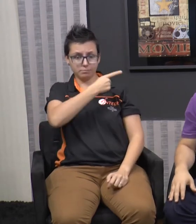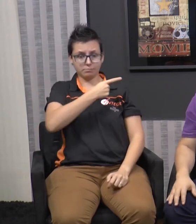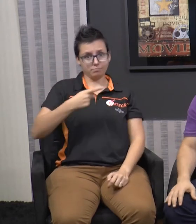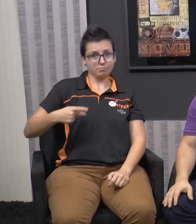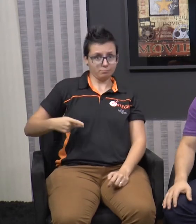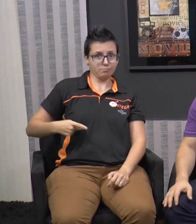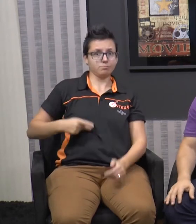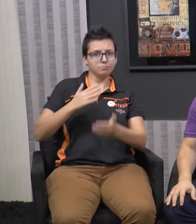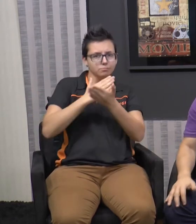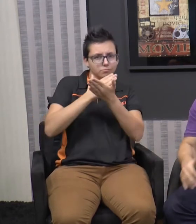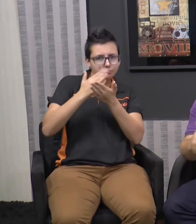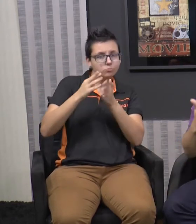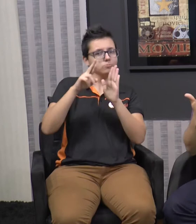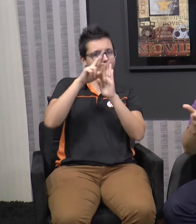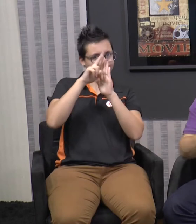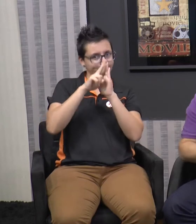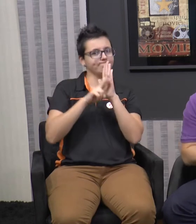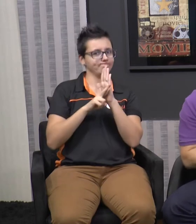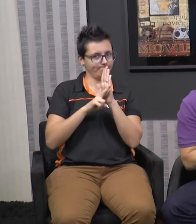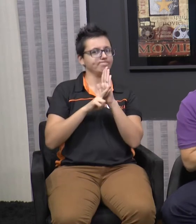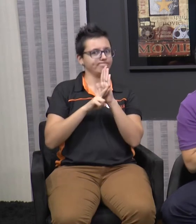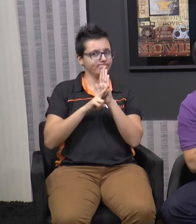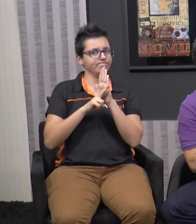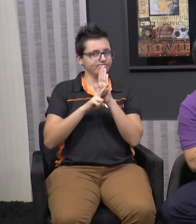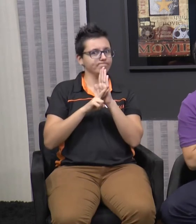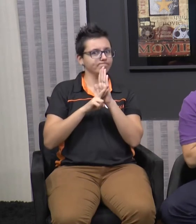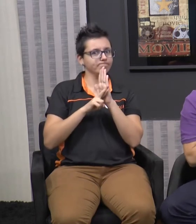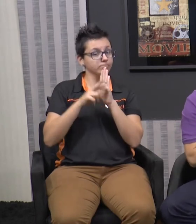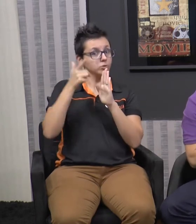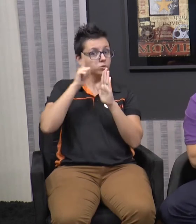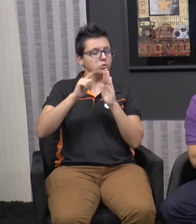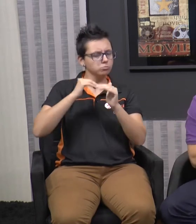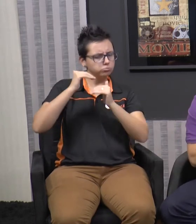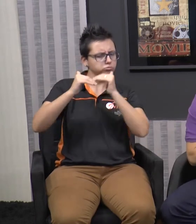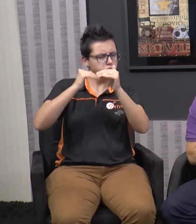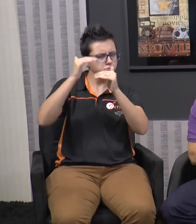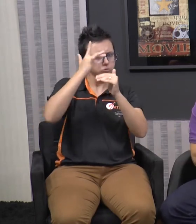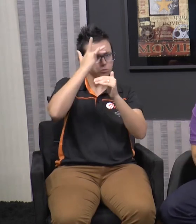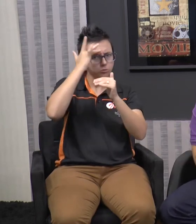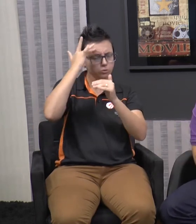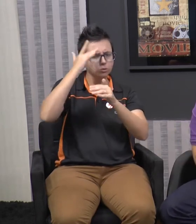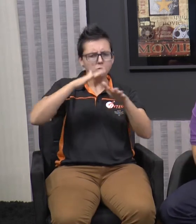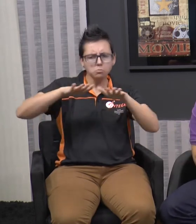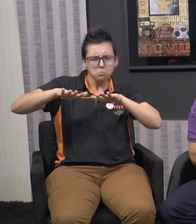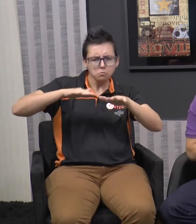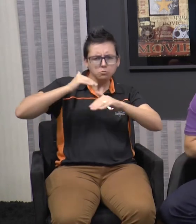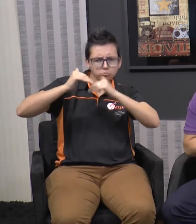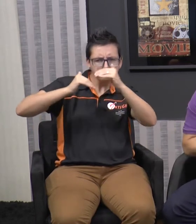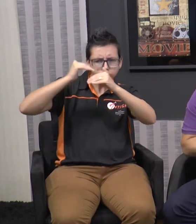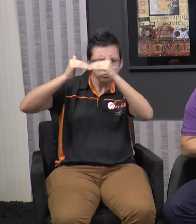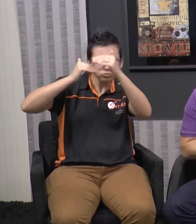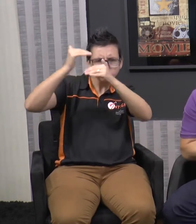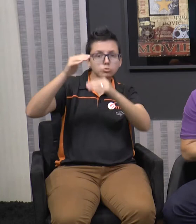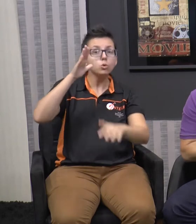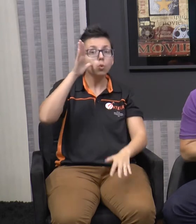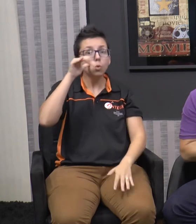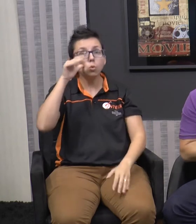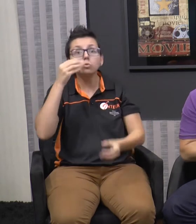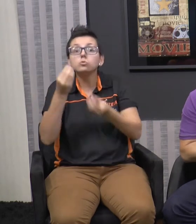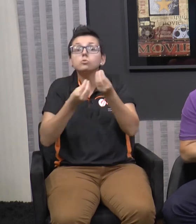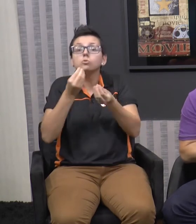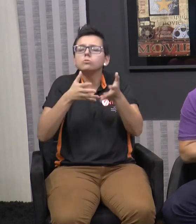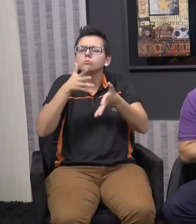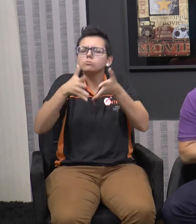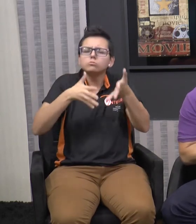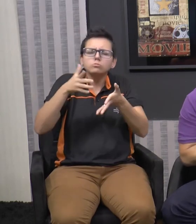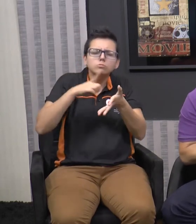se comunicar com sua audiência e isso se tornou um movimento gigantesco. As curiosidades sobre a questão